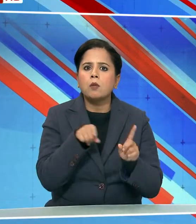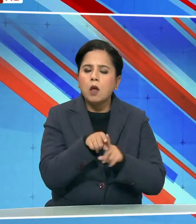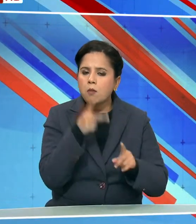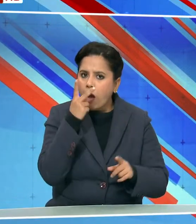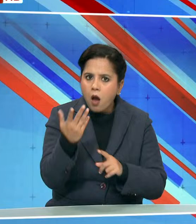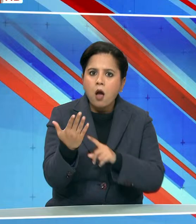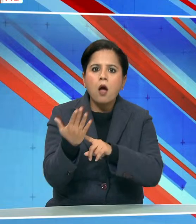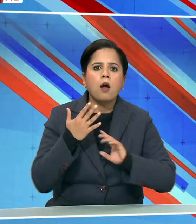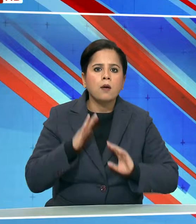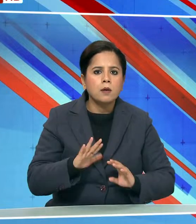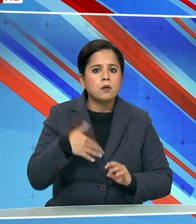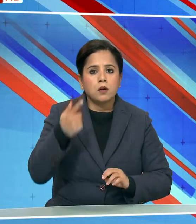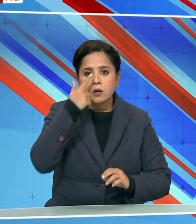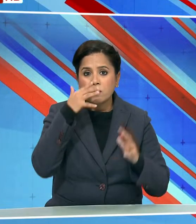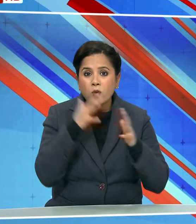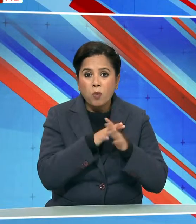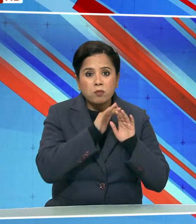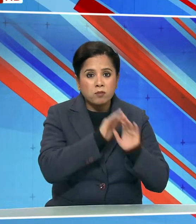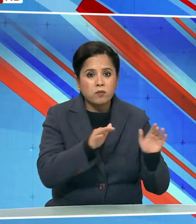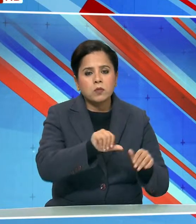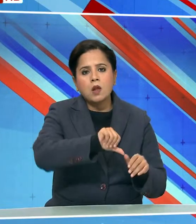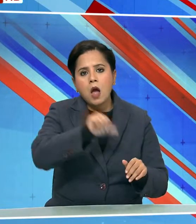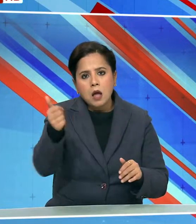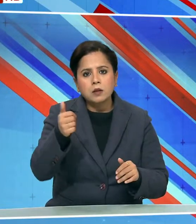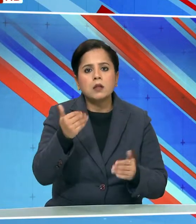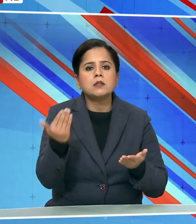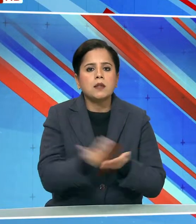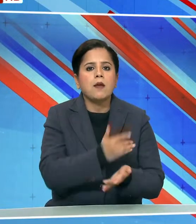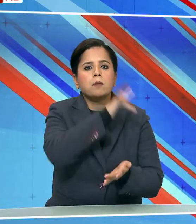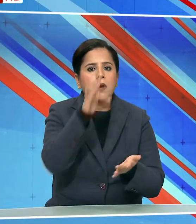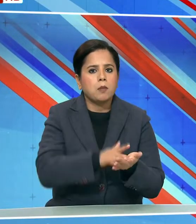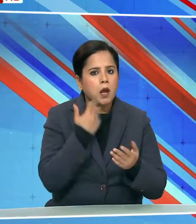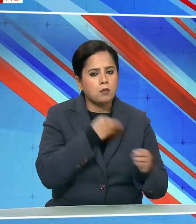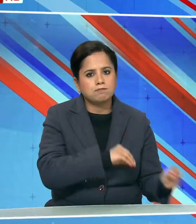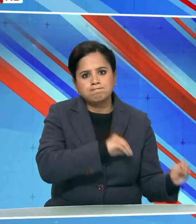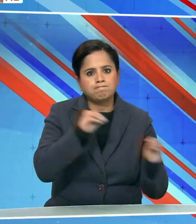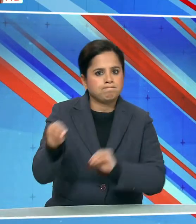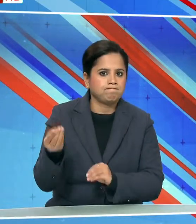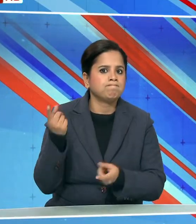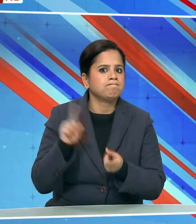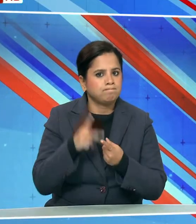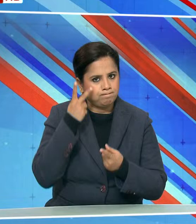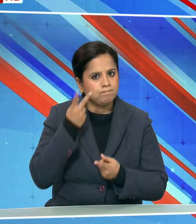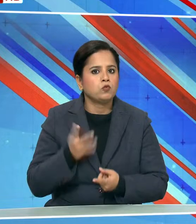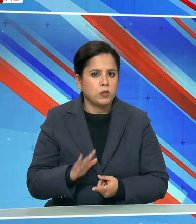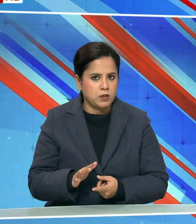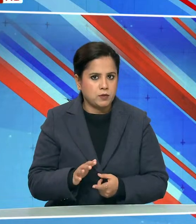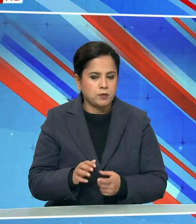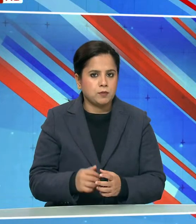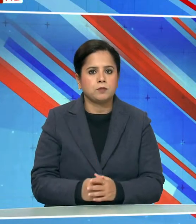आया था फिर लड़कियों को दूसरे सुरक्षट इस्थान पर स्थानां तरिट किया गया था